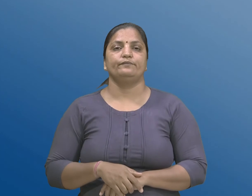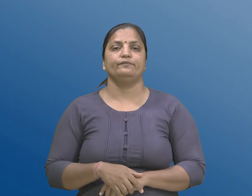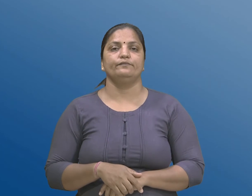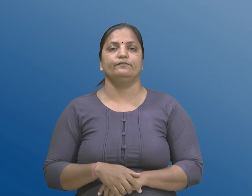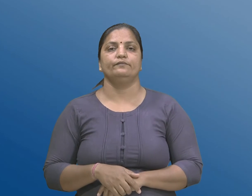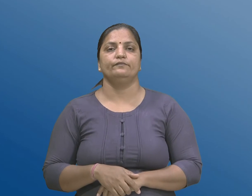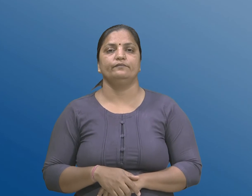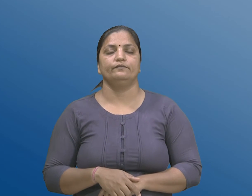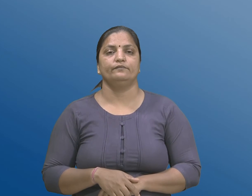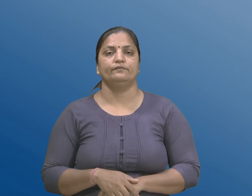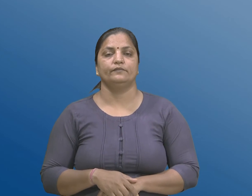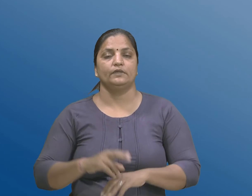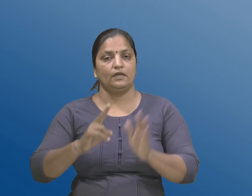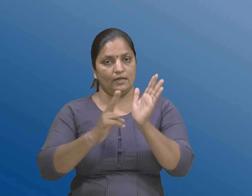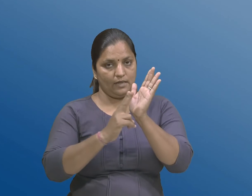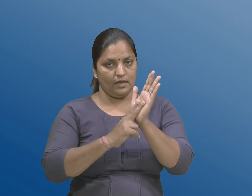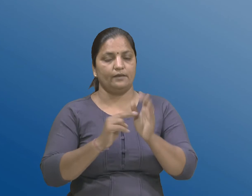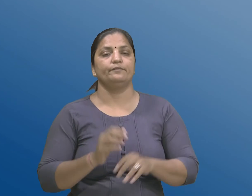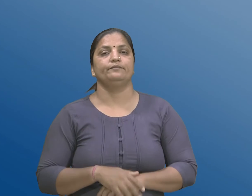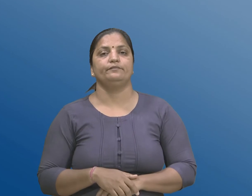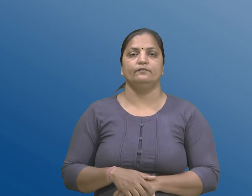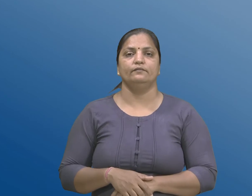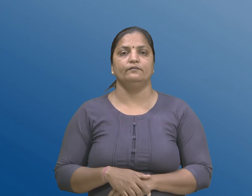एम, एन,